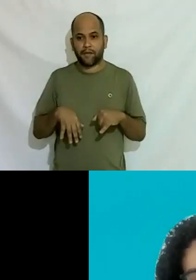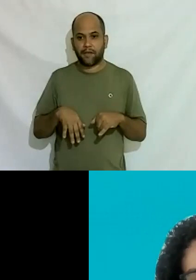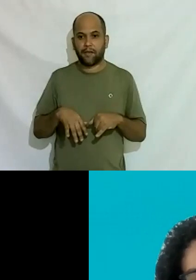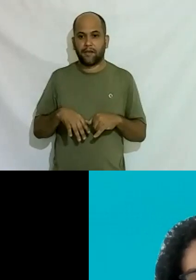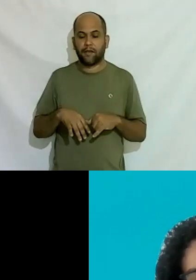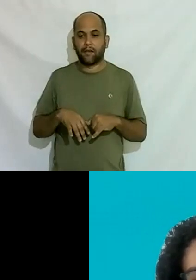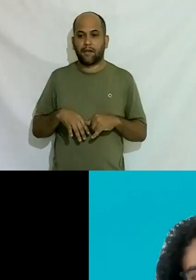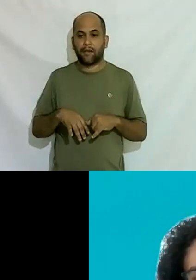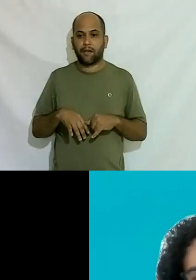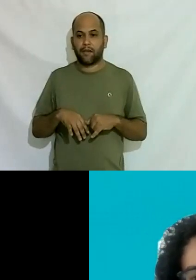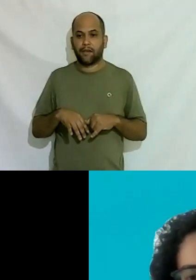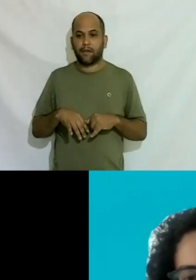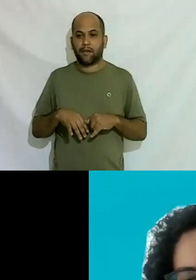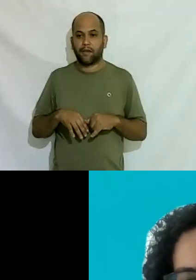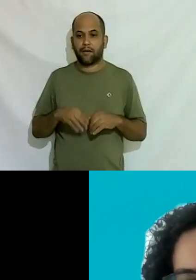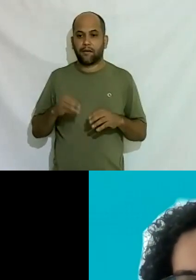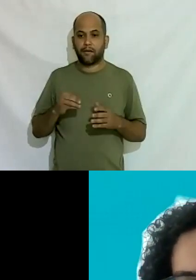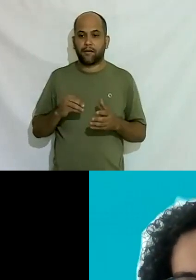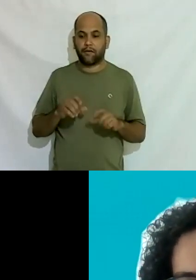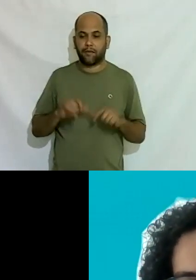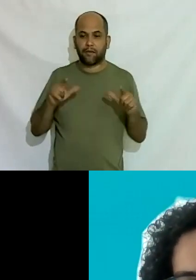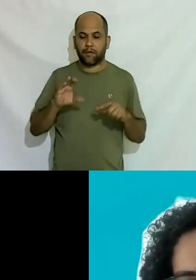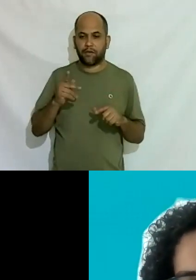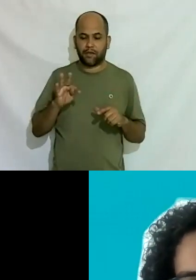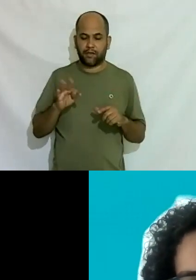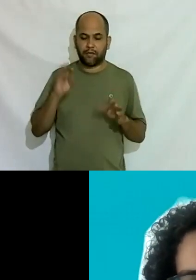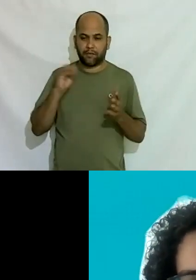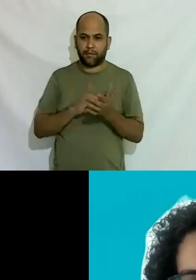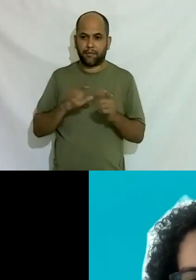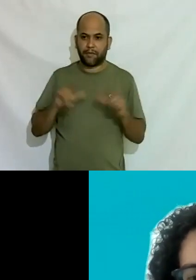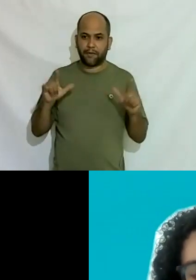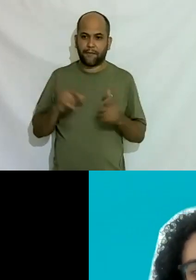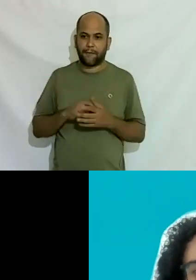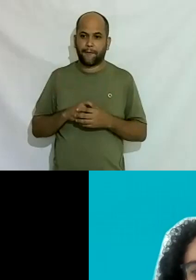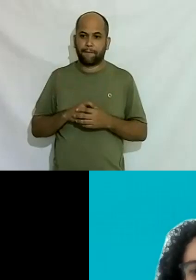não está abrindo o meu chat não sei porquê abriu abriu